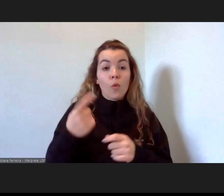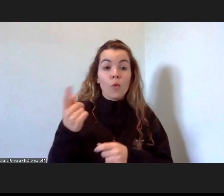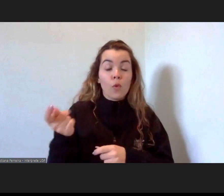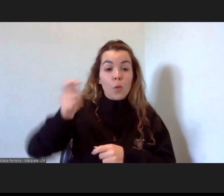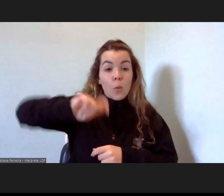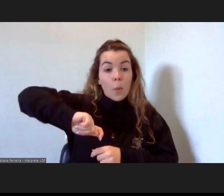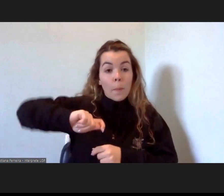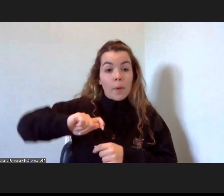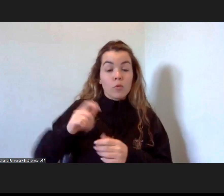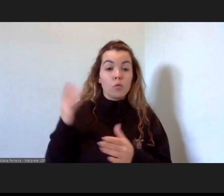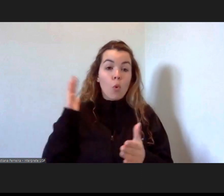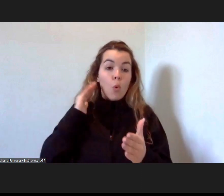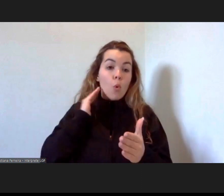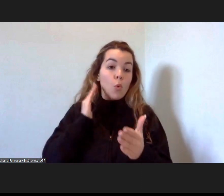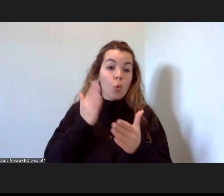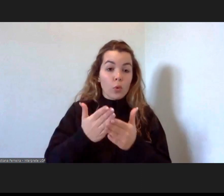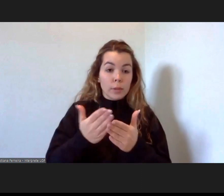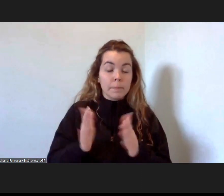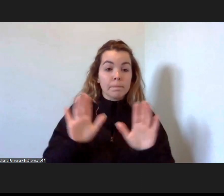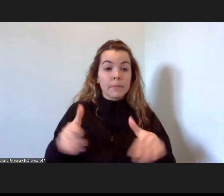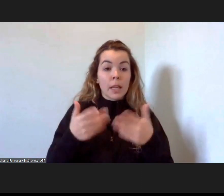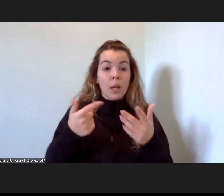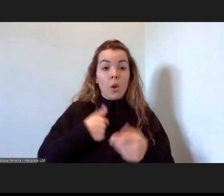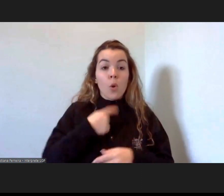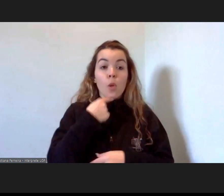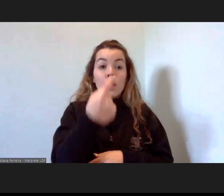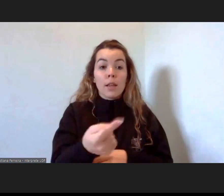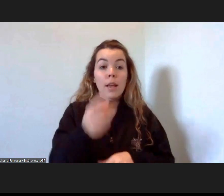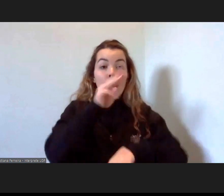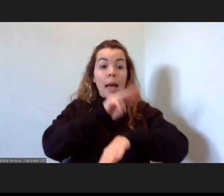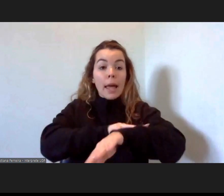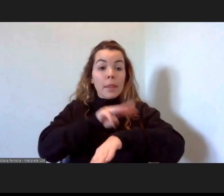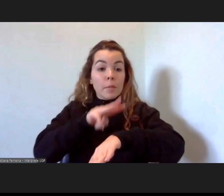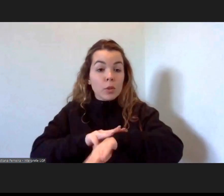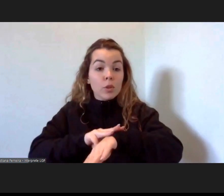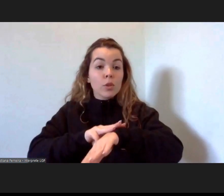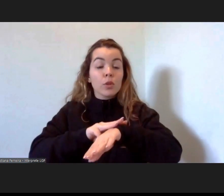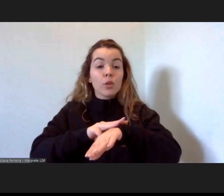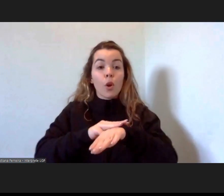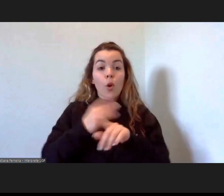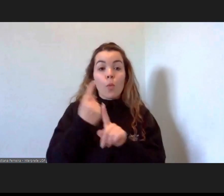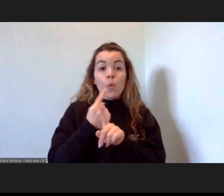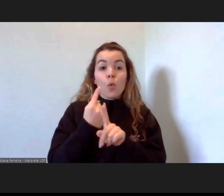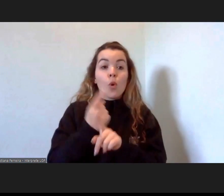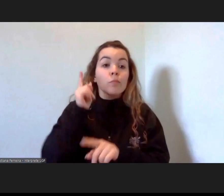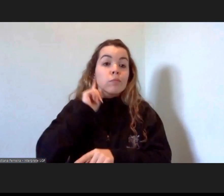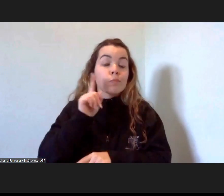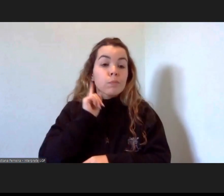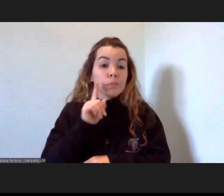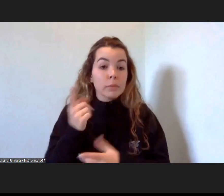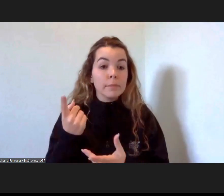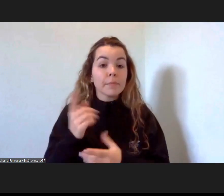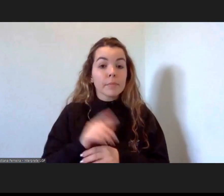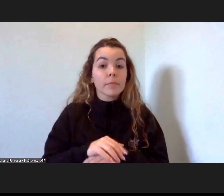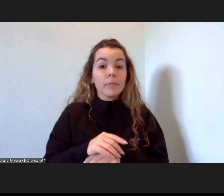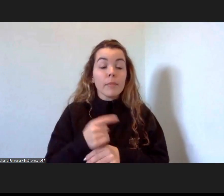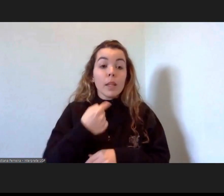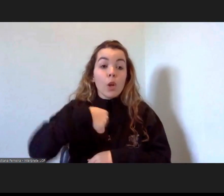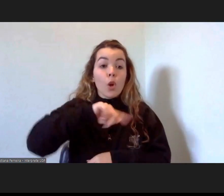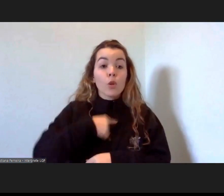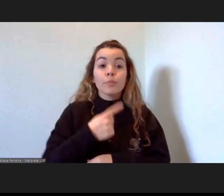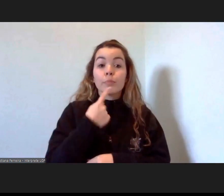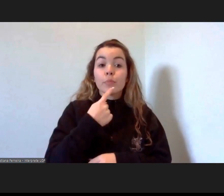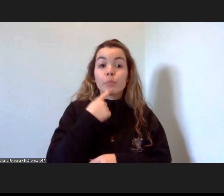ao longo do último mês. E eu dizia que a Administração é um pilar do Estado de Direito Democrático, é importante percebermos que este Estado de Direito